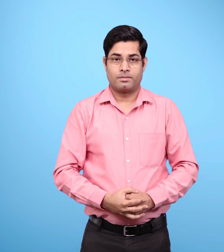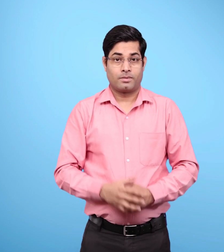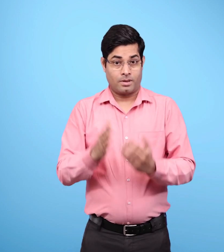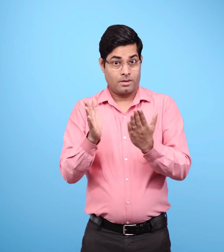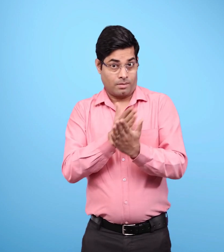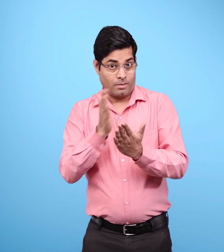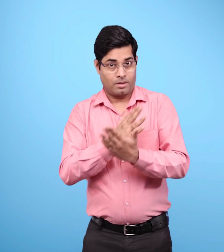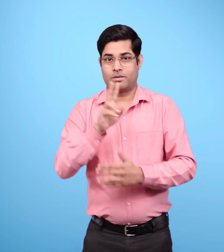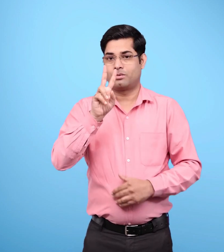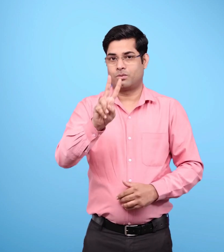प्रिष्ठ तेईस